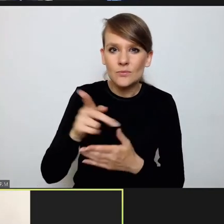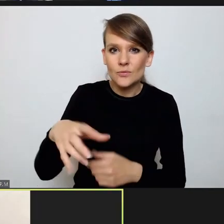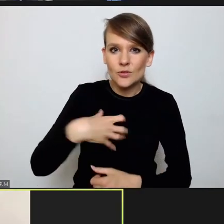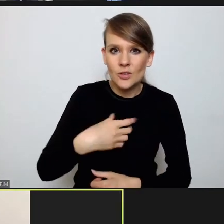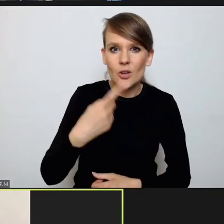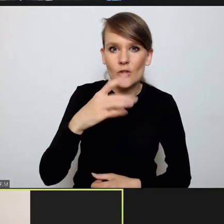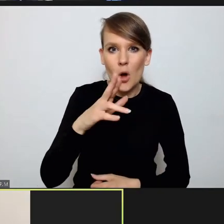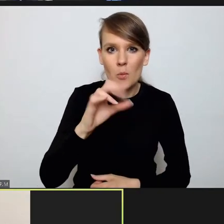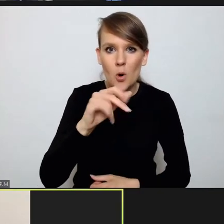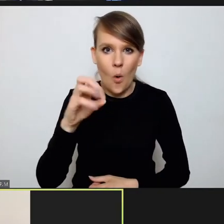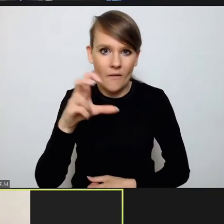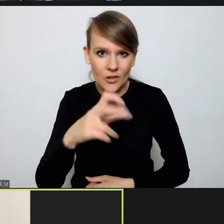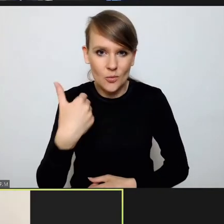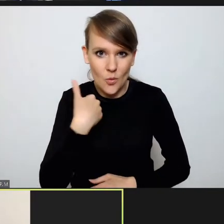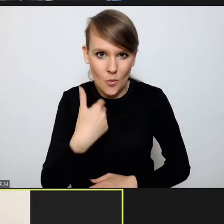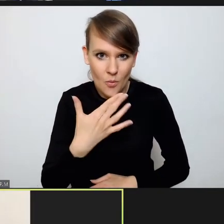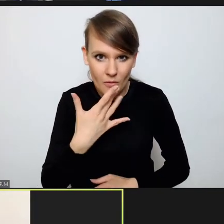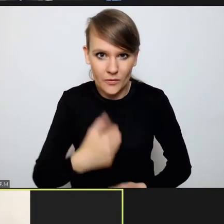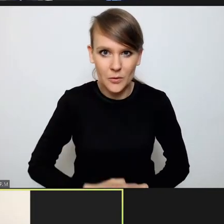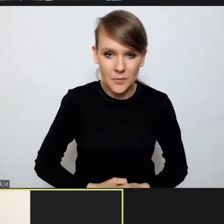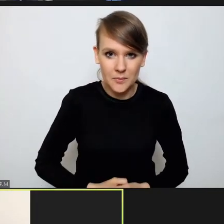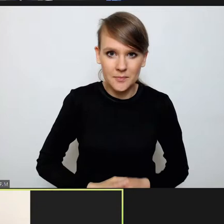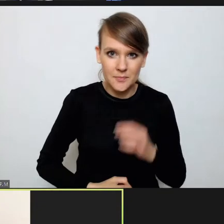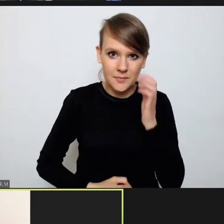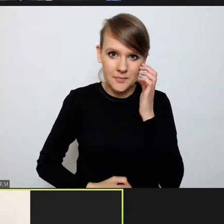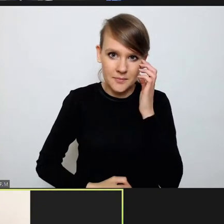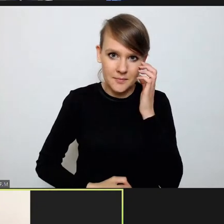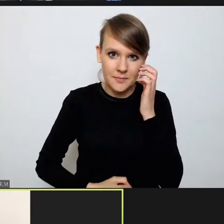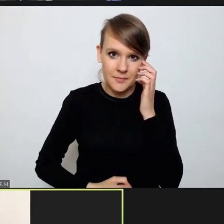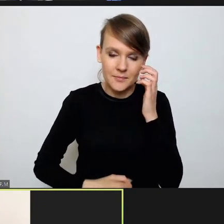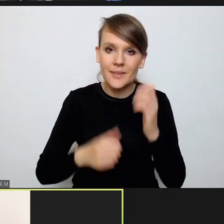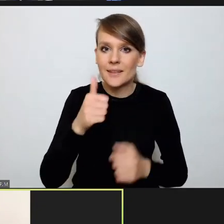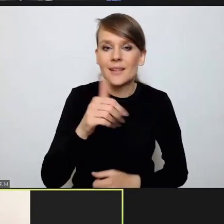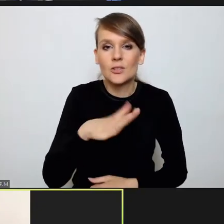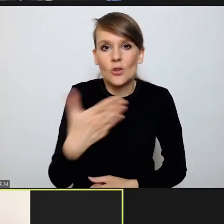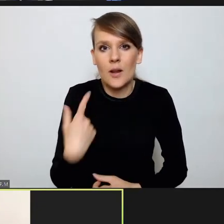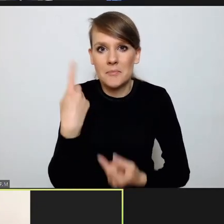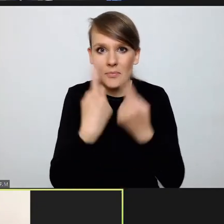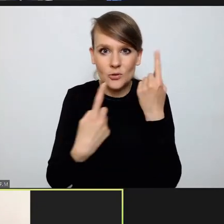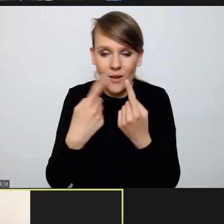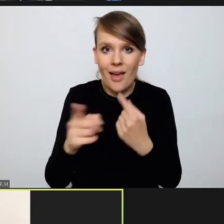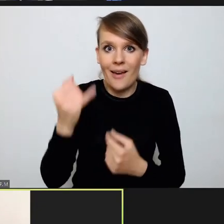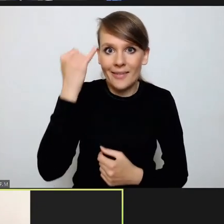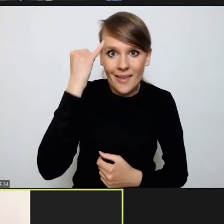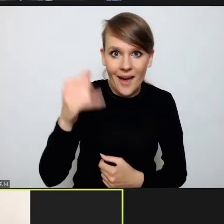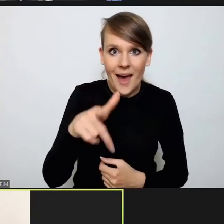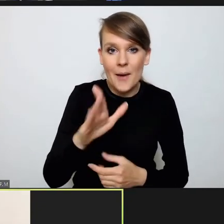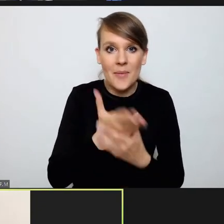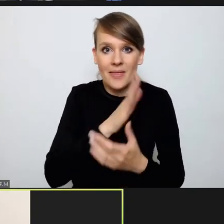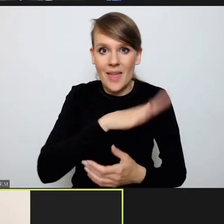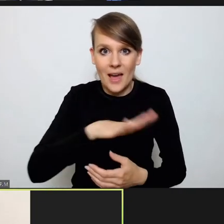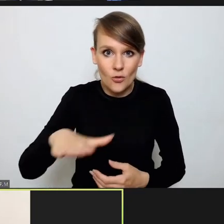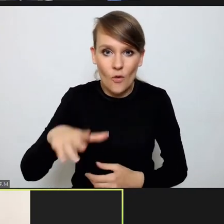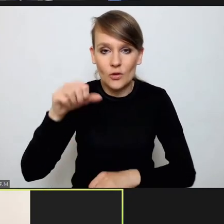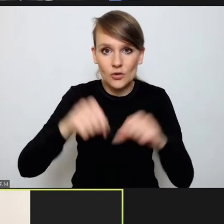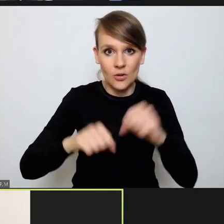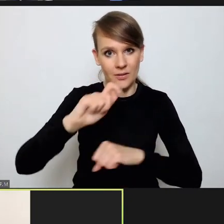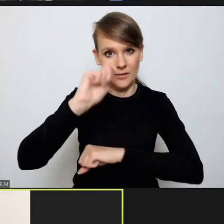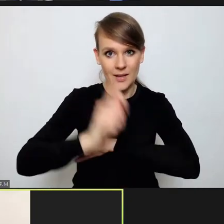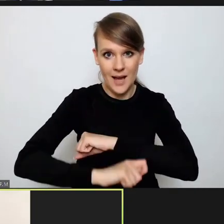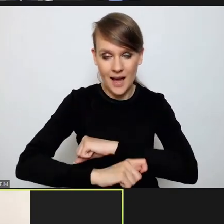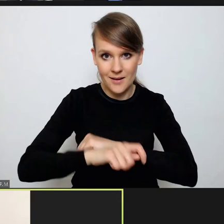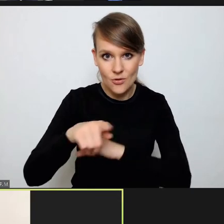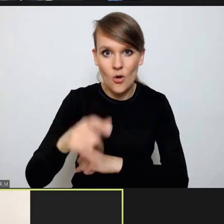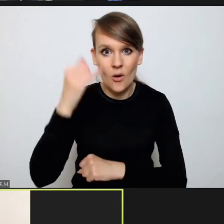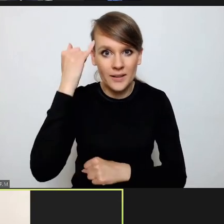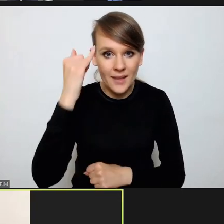Dobrołowicz, bo z jednej strony wydaje mi się, że idea funkcjonowania takiego międzynarodowego sądu karnego jest ideą